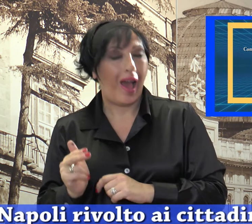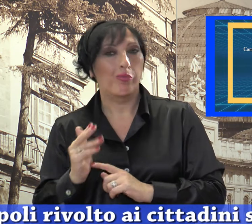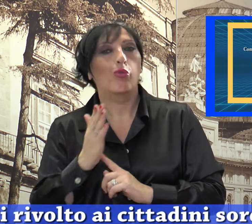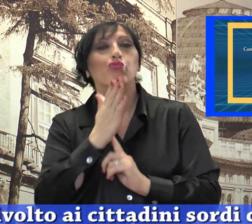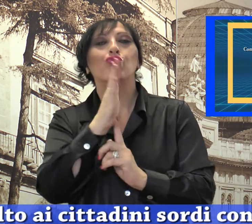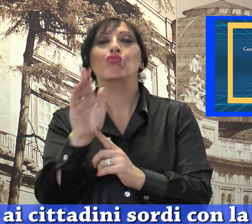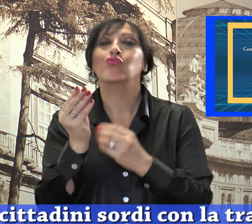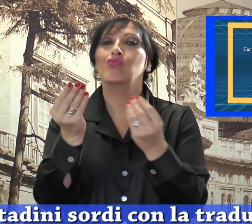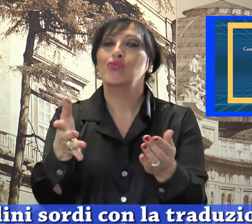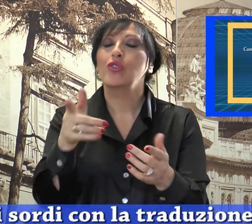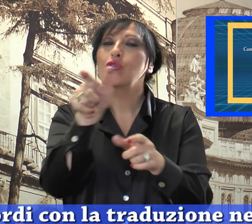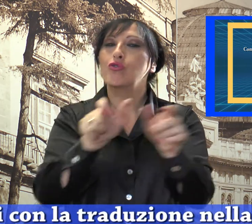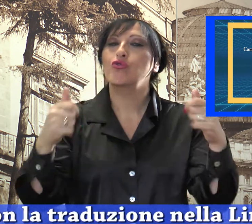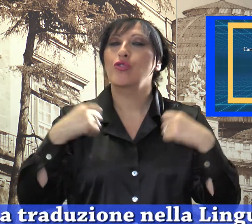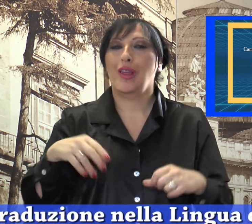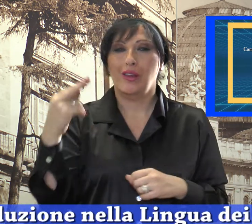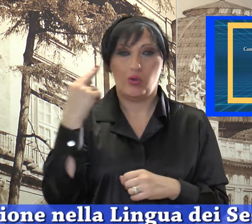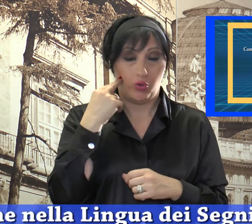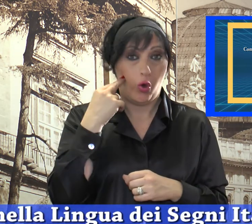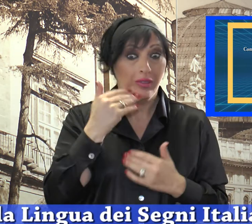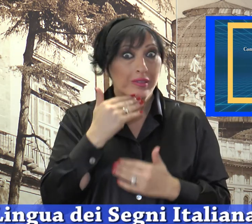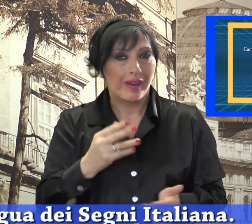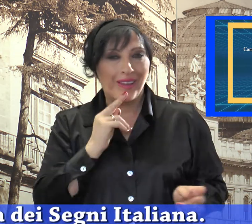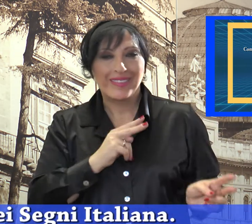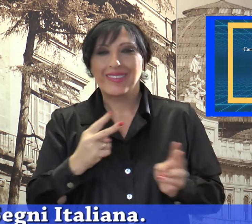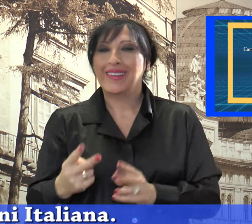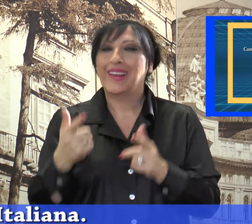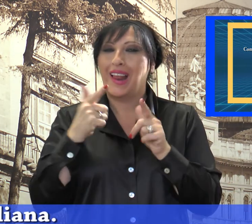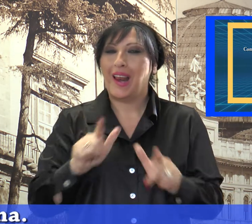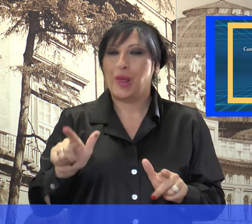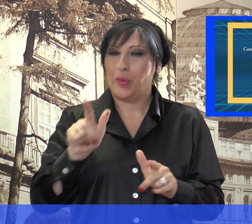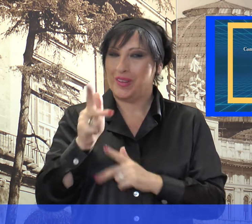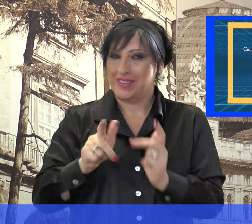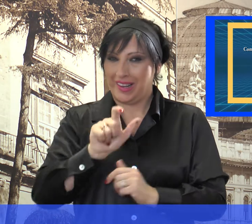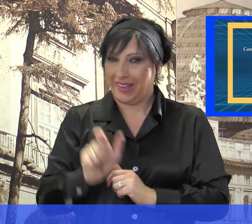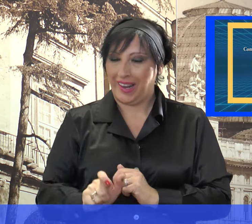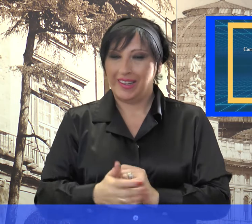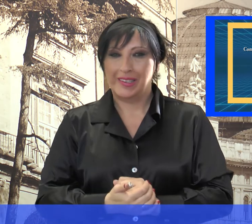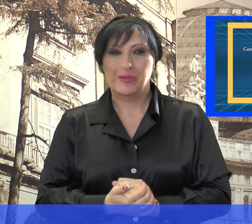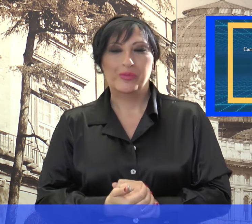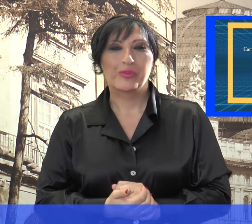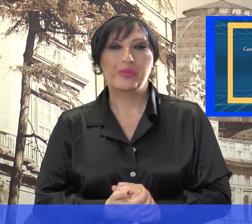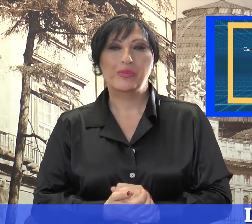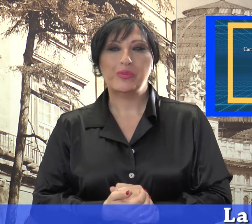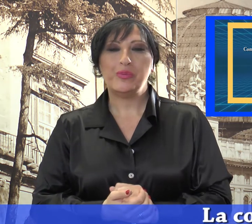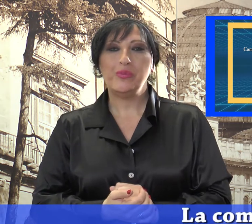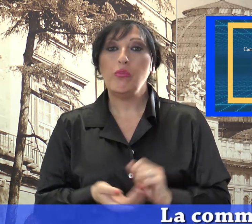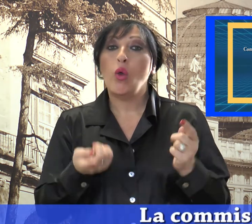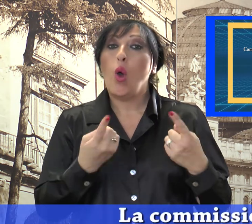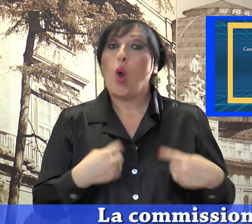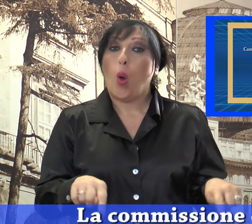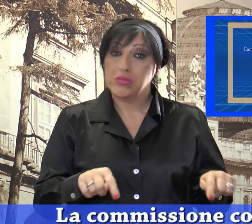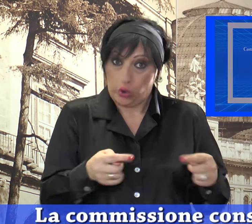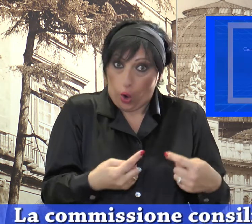rivolto ai cittadini sordi con la traduzione nella lingua dei segni italiana. La Commissione